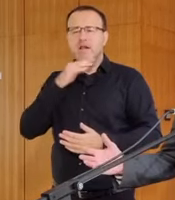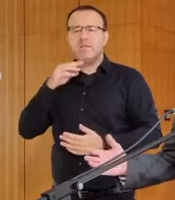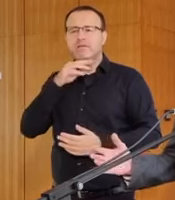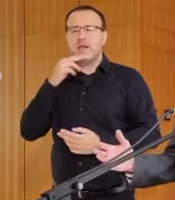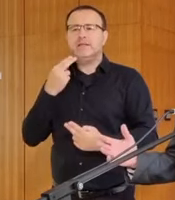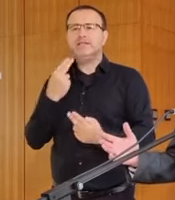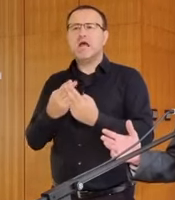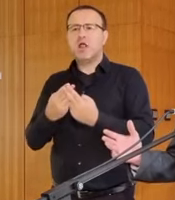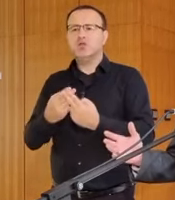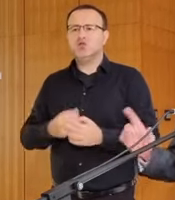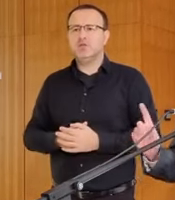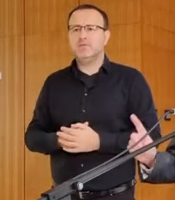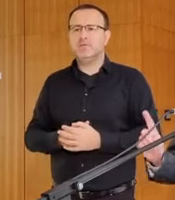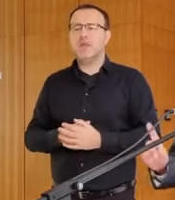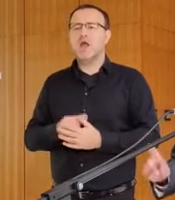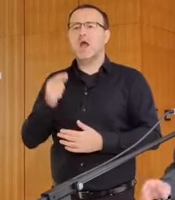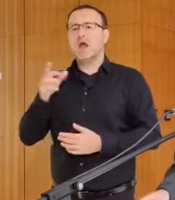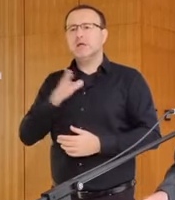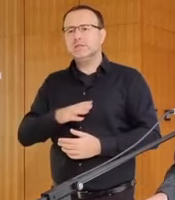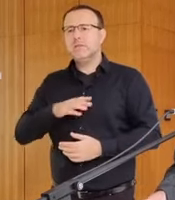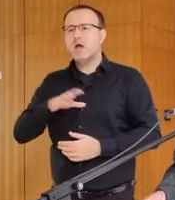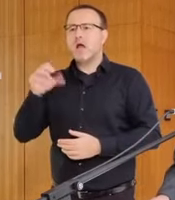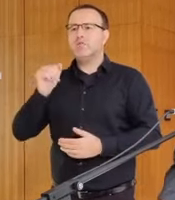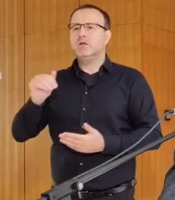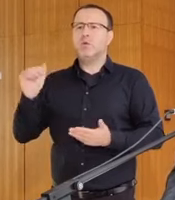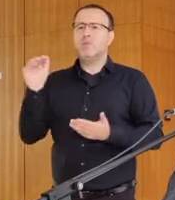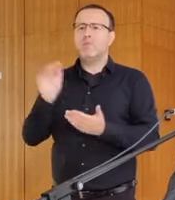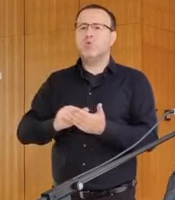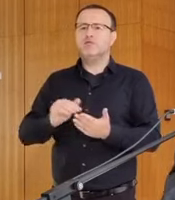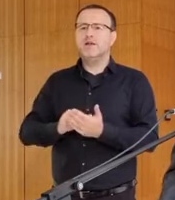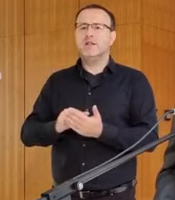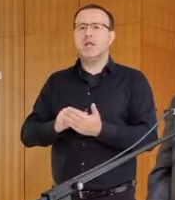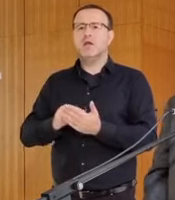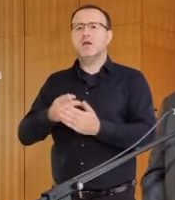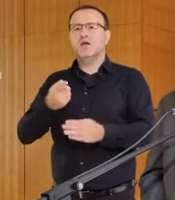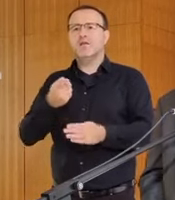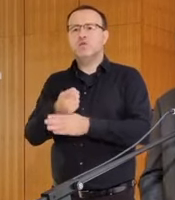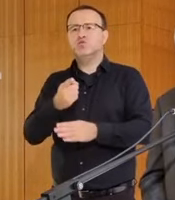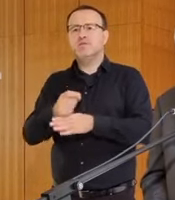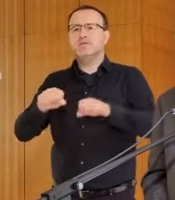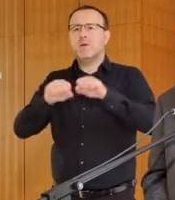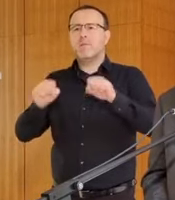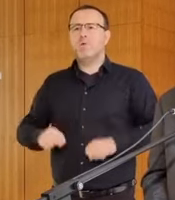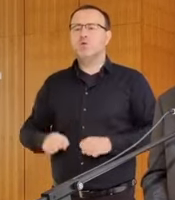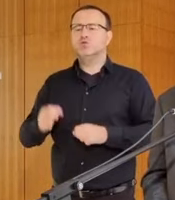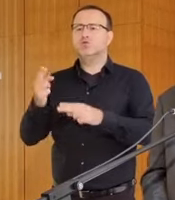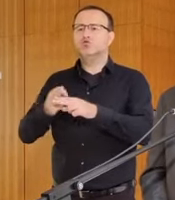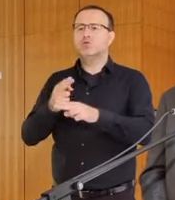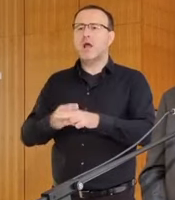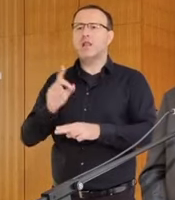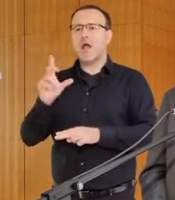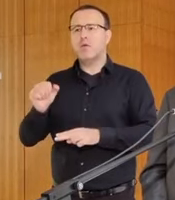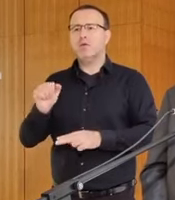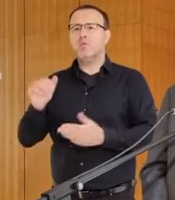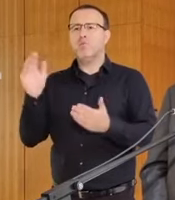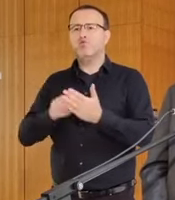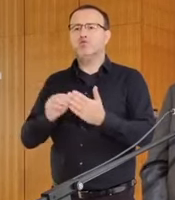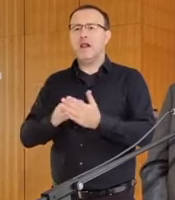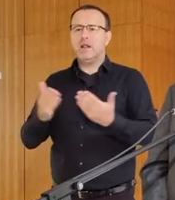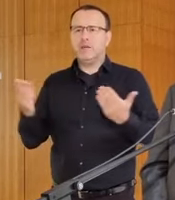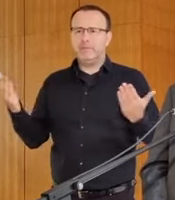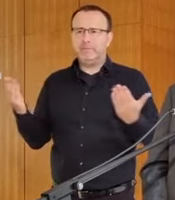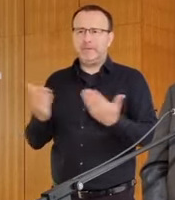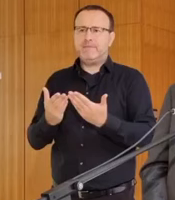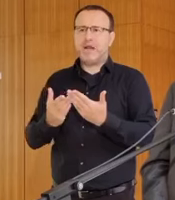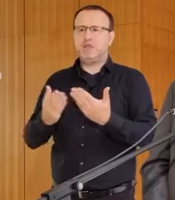usilovať, aby sa používali pri používaní donúcovacej moci štátu, aby sa používali primerané prostriedky. A